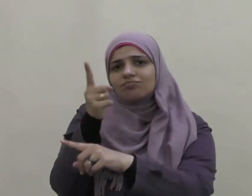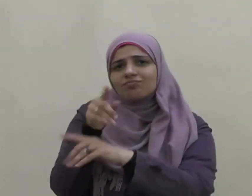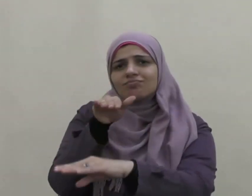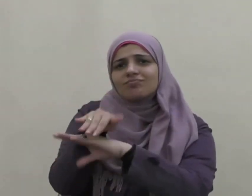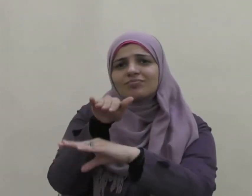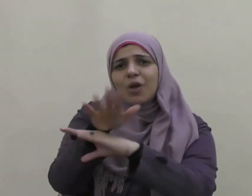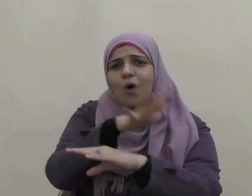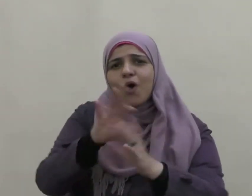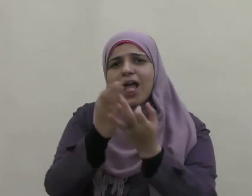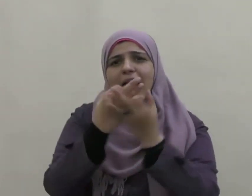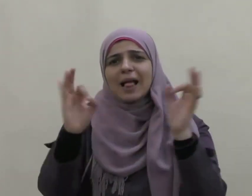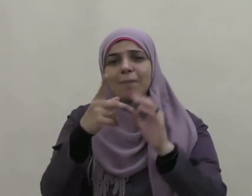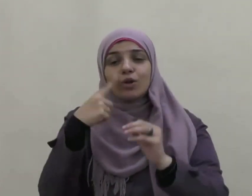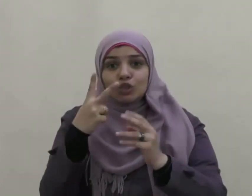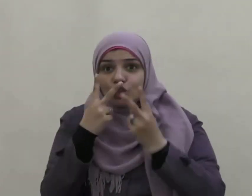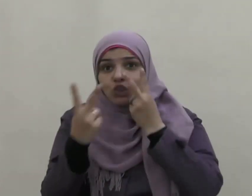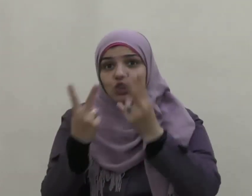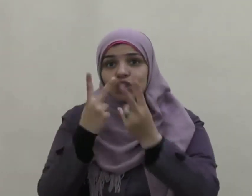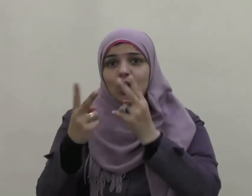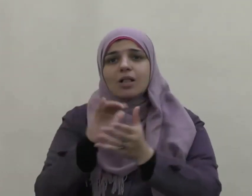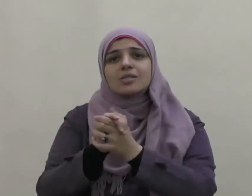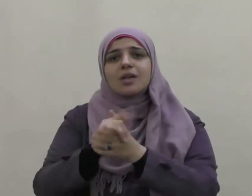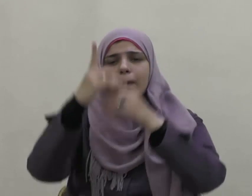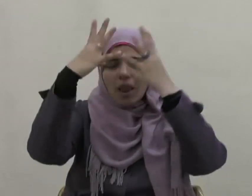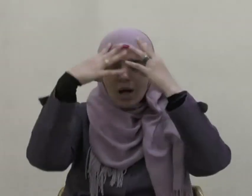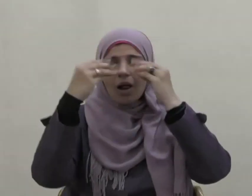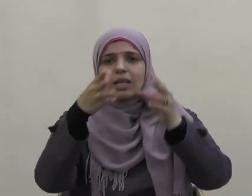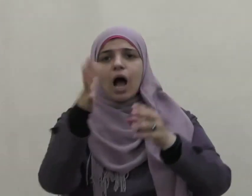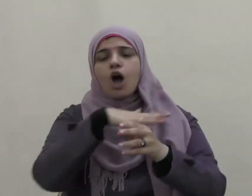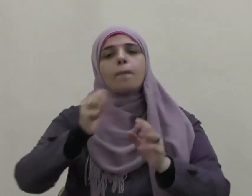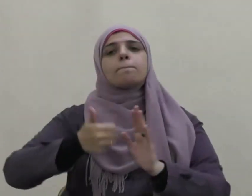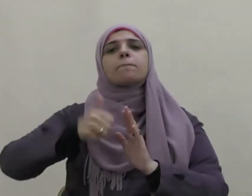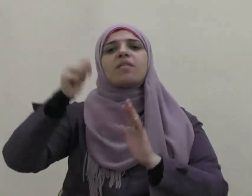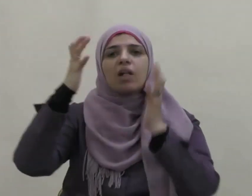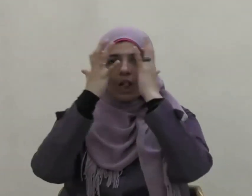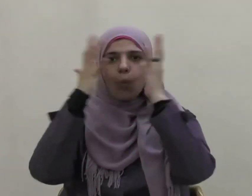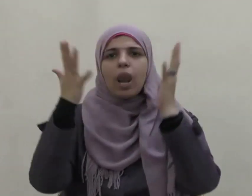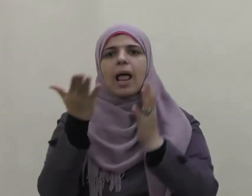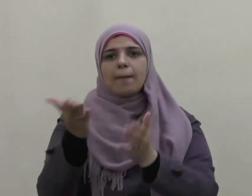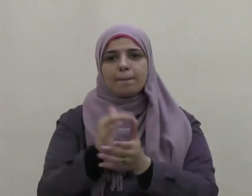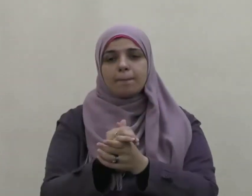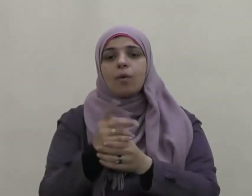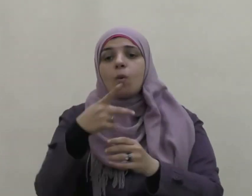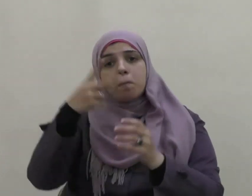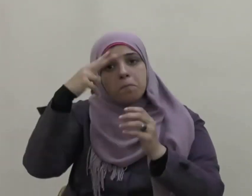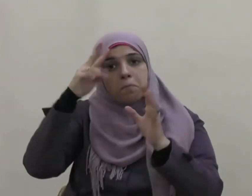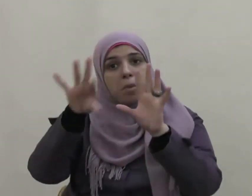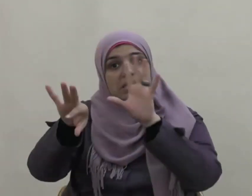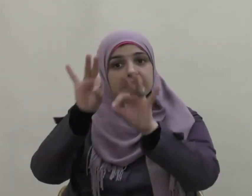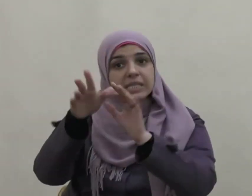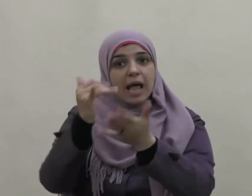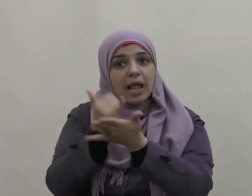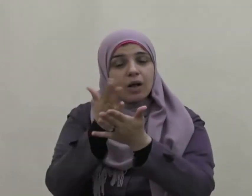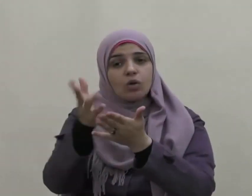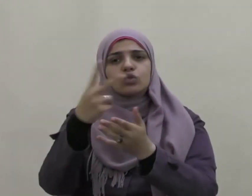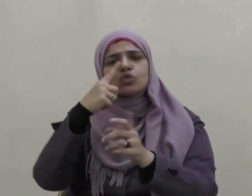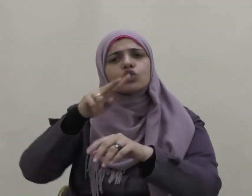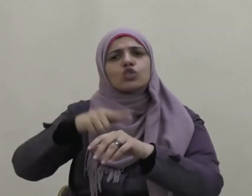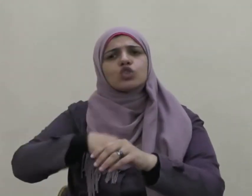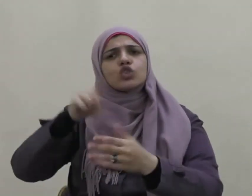لهم الصحابة رضي الله عنهم بالفضل والعلم ومن ذلك شهادة بن عمر